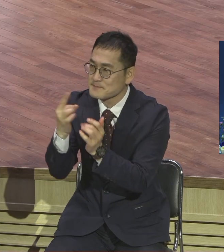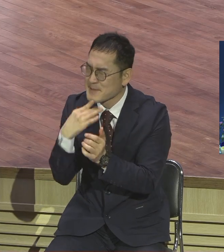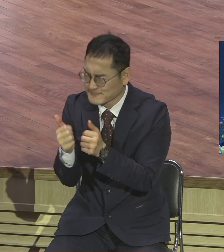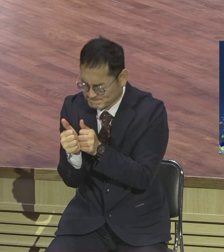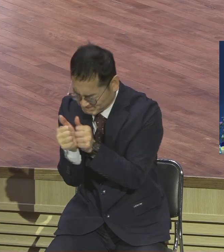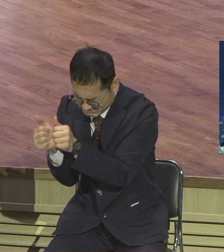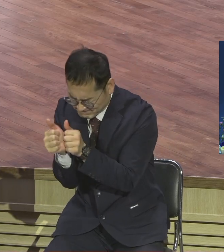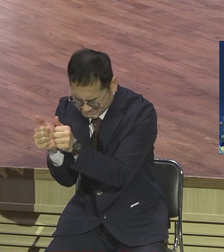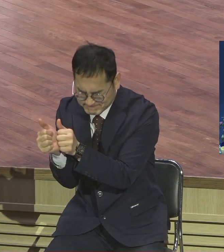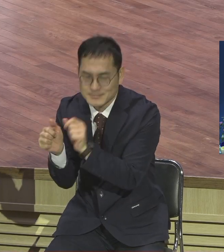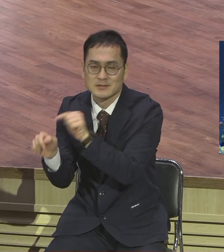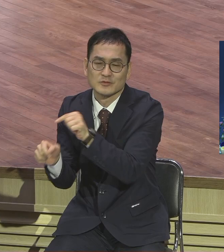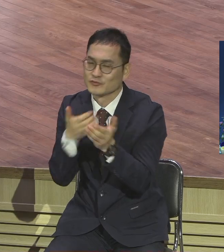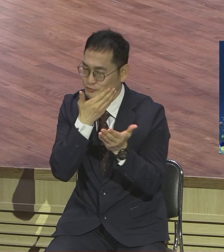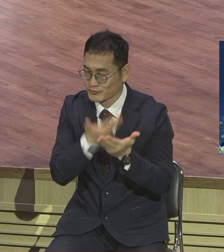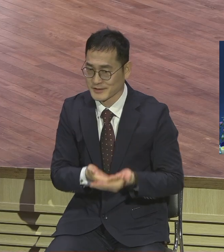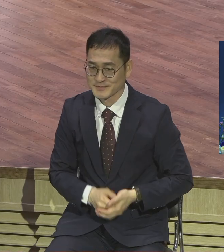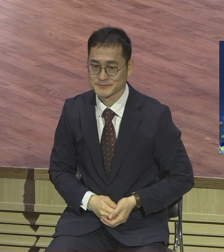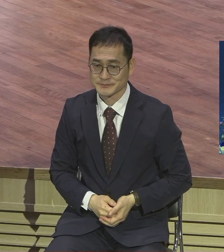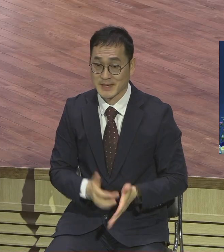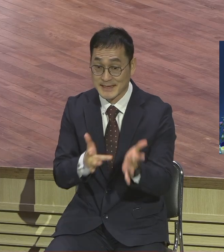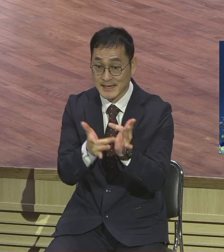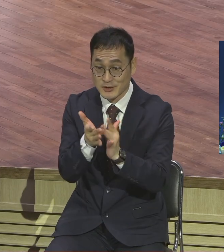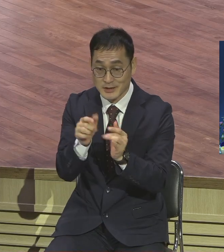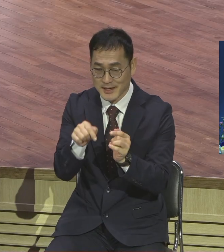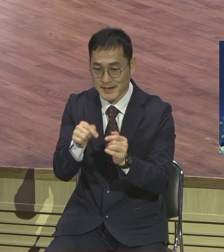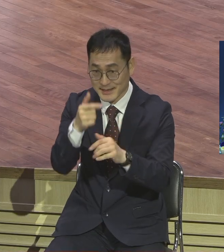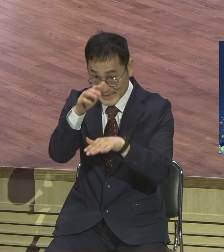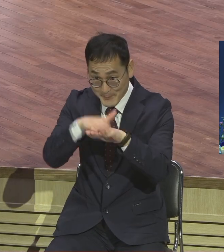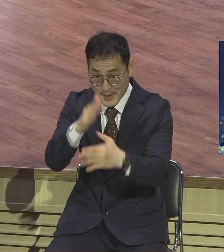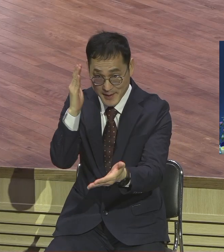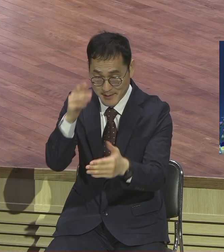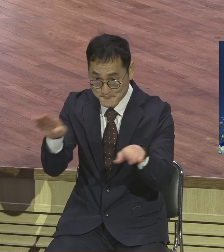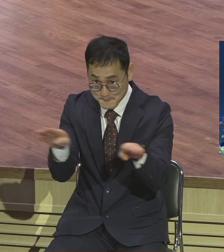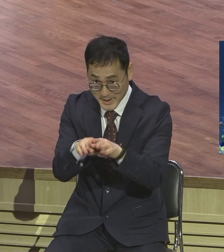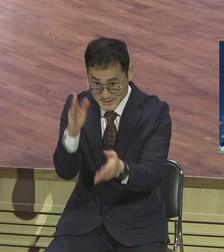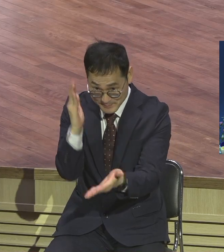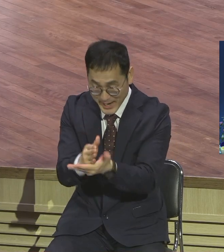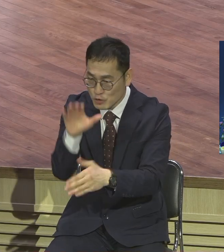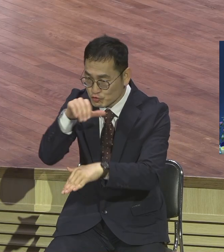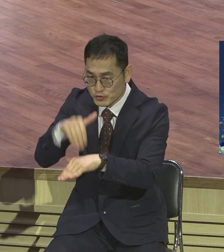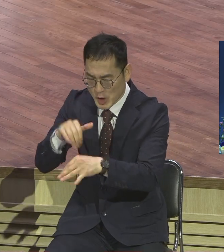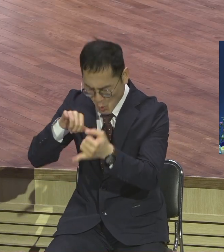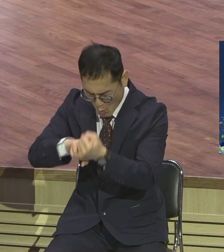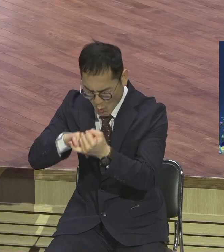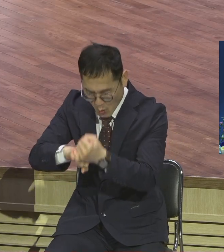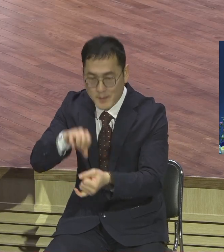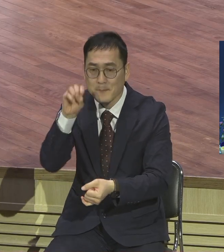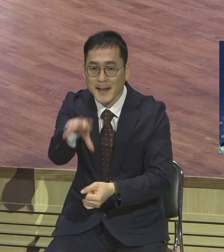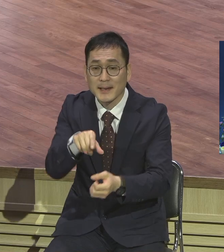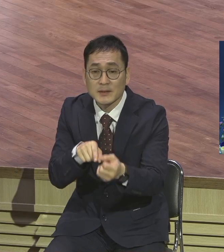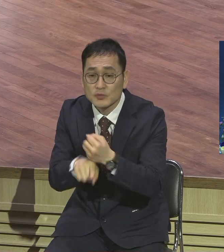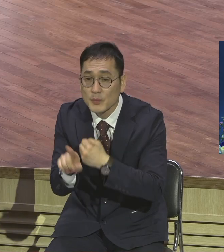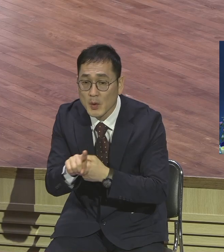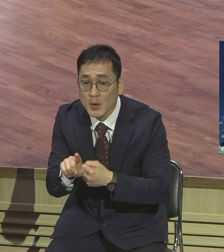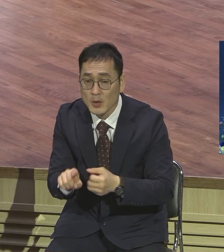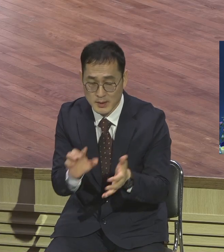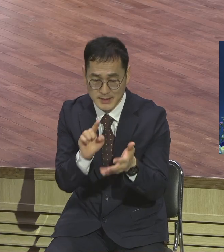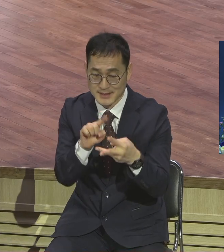여러분에게 왜 예배에 빠지지 말고 왜 훈련 속에 들어가라고 하는지 아세요 무엇을 하든지 야구부처럼 지속을